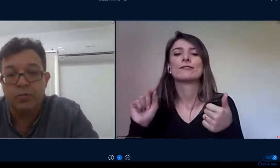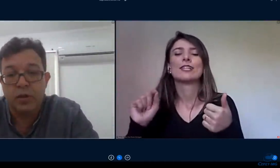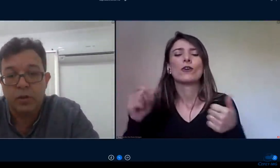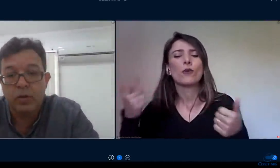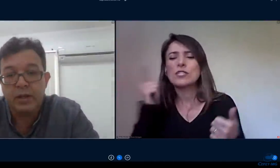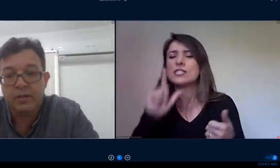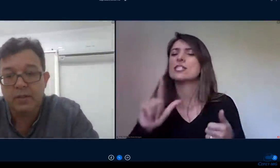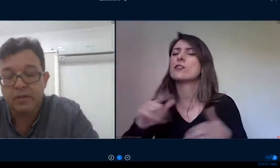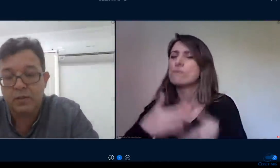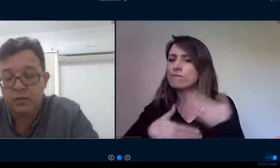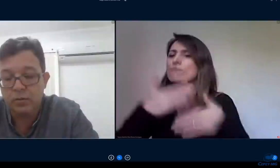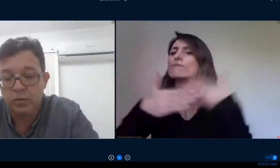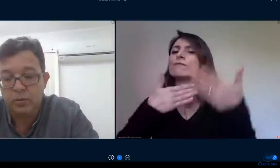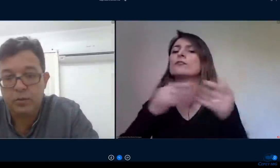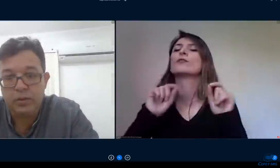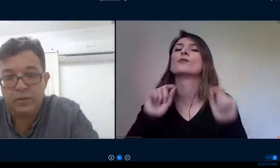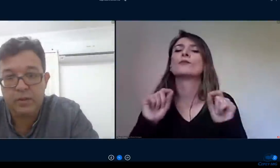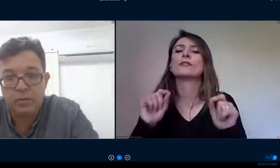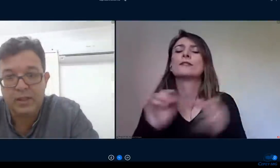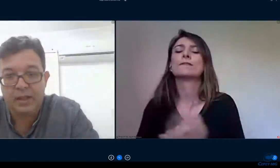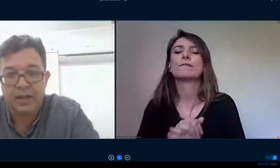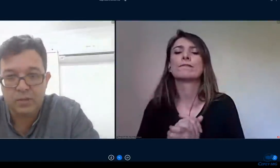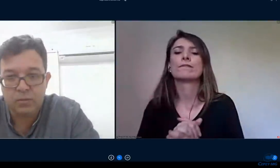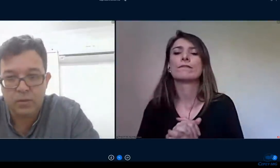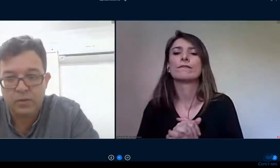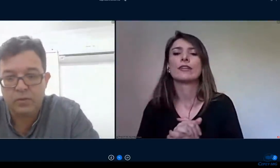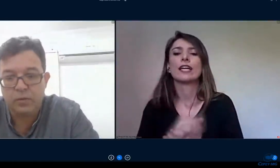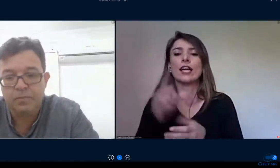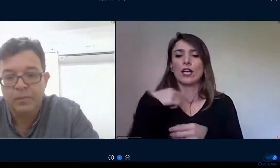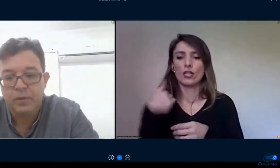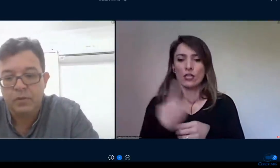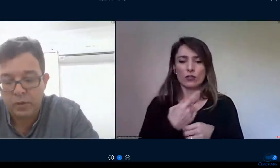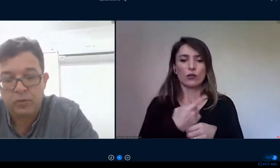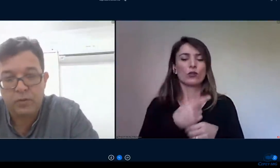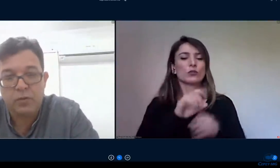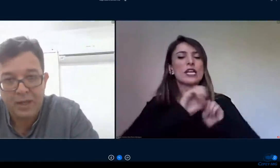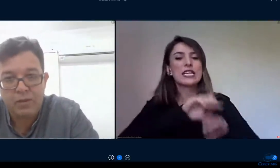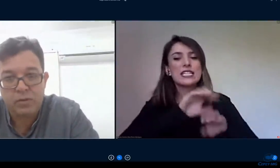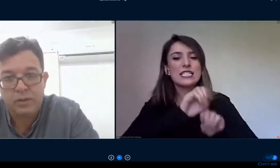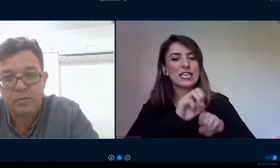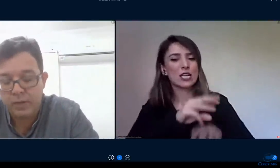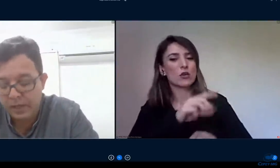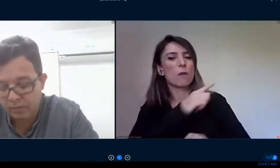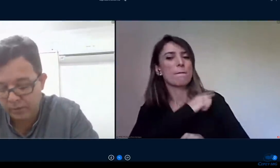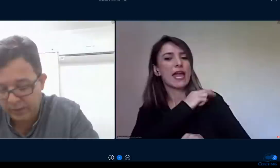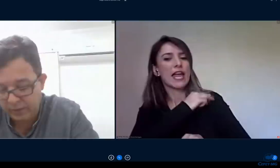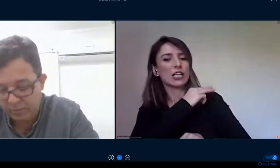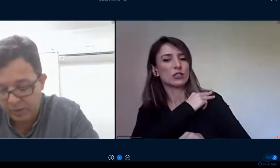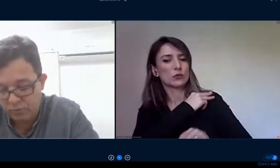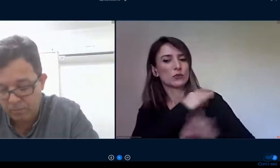foi a organização do ensino integrado nosso o nosso ensino médio né o técnico integrado ao médio